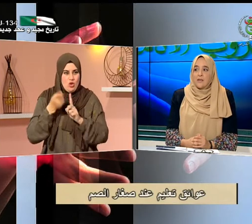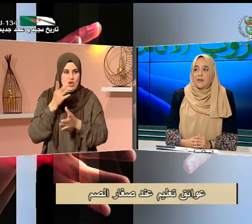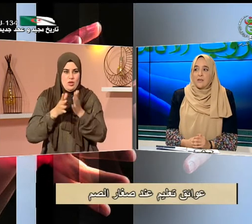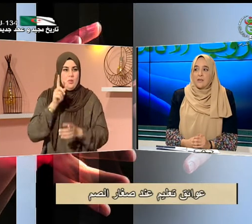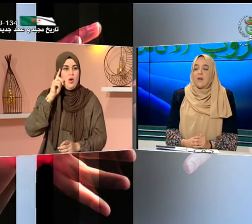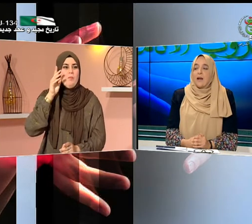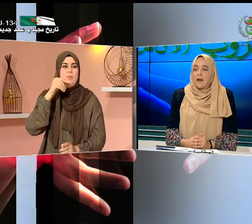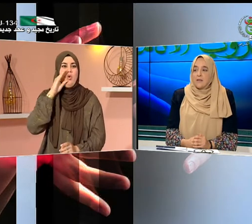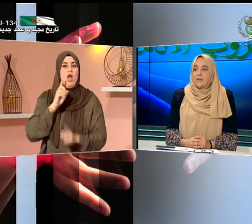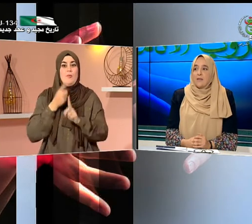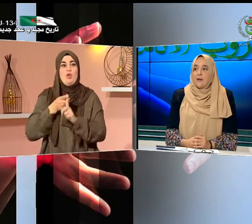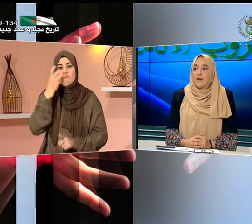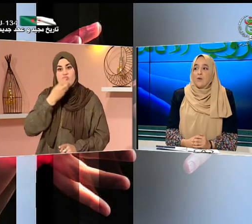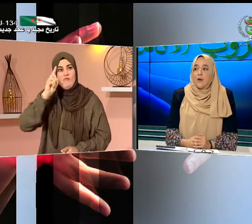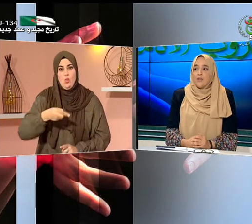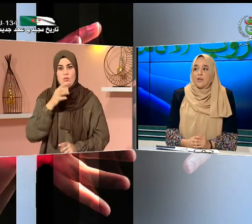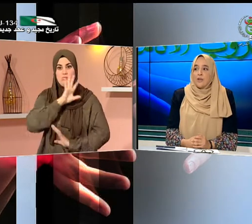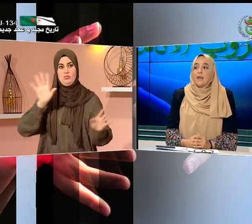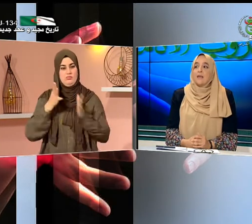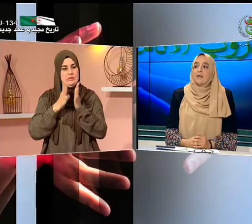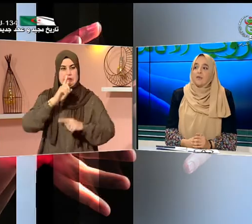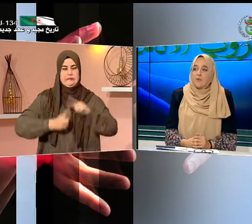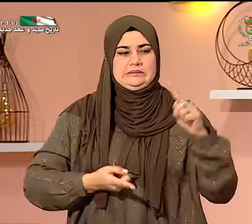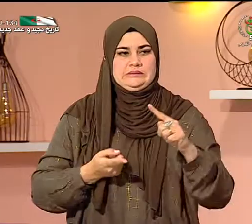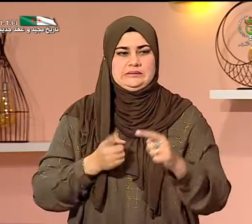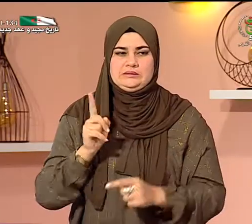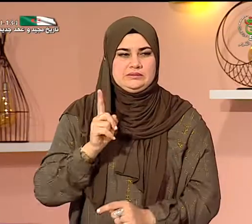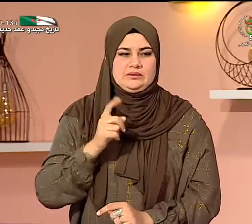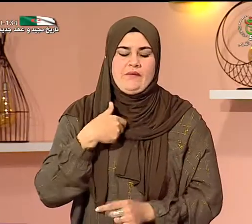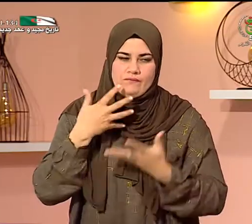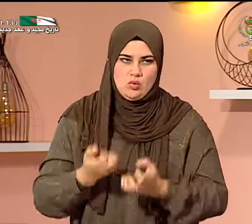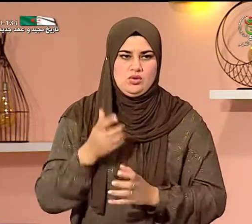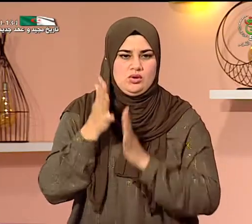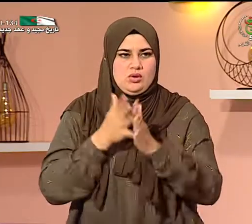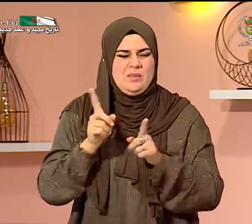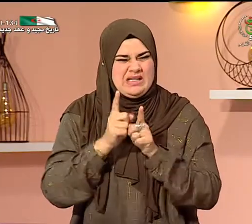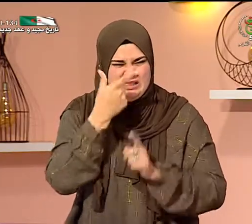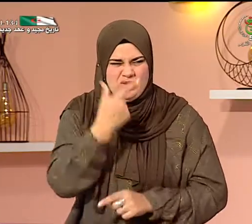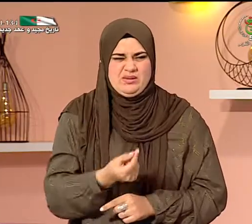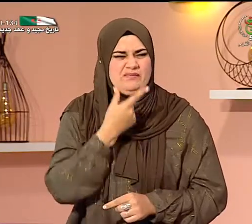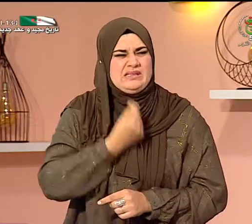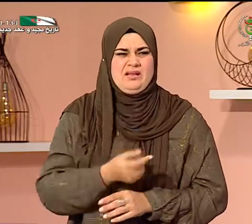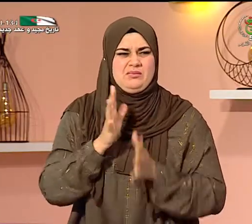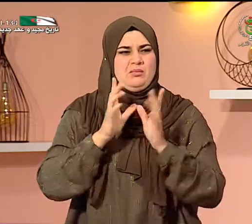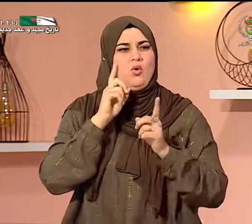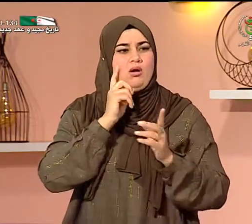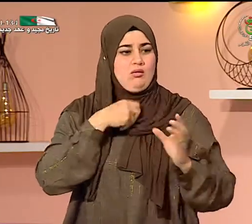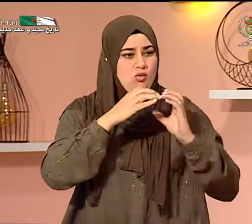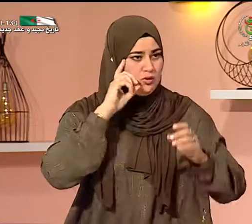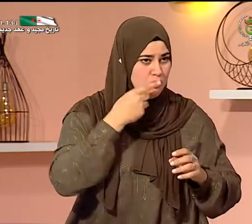صغار السم أحست أن اللغة الإشارية هي التي تساعدها في التعلم أكثر من شيء آخر وهو الأسهل